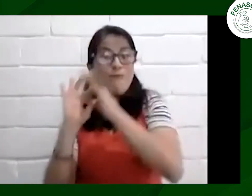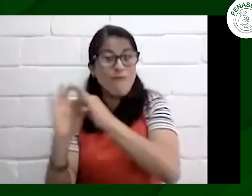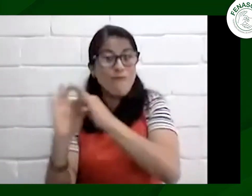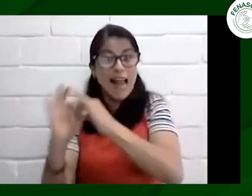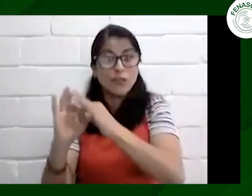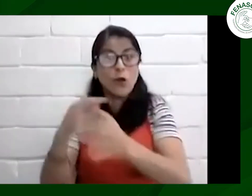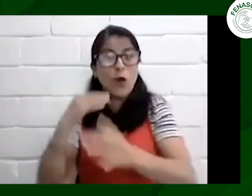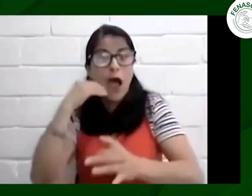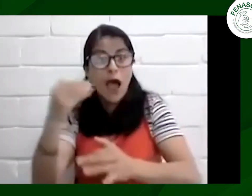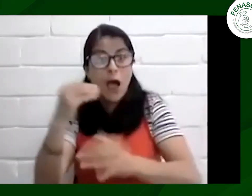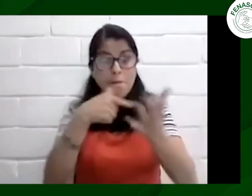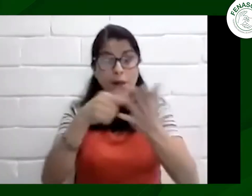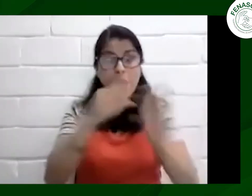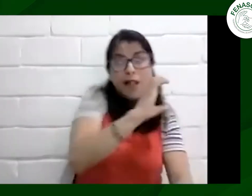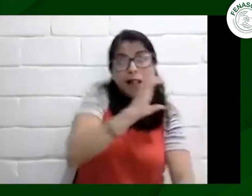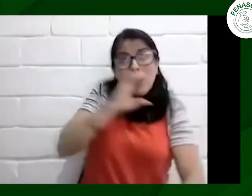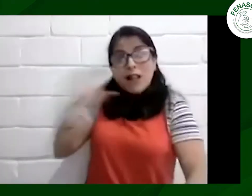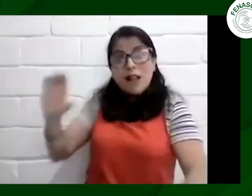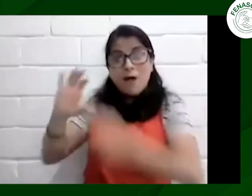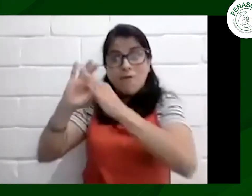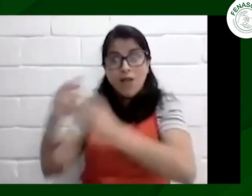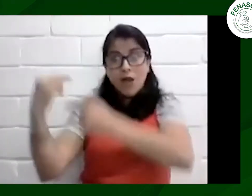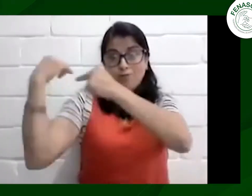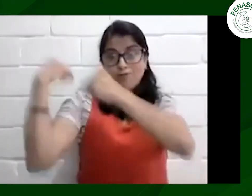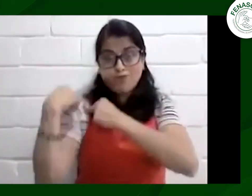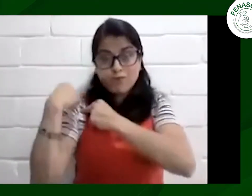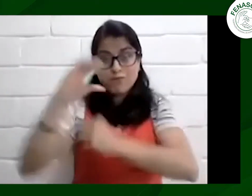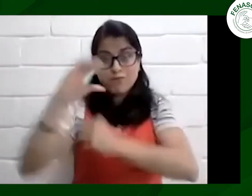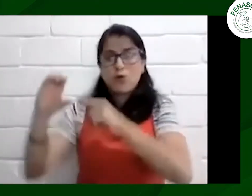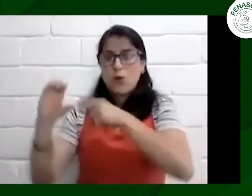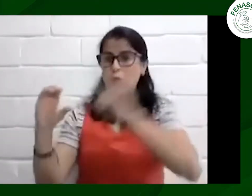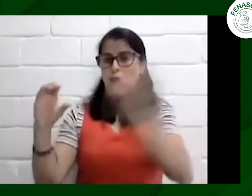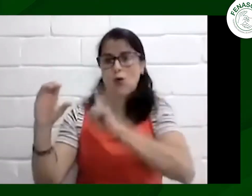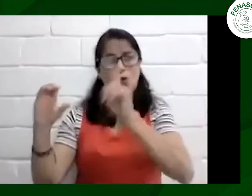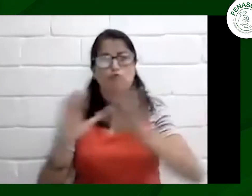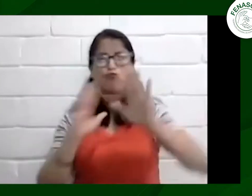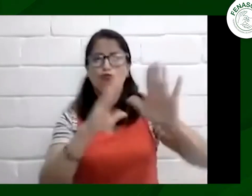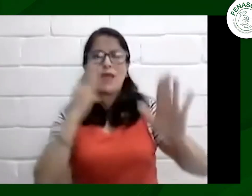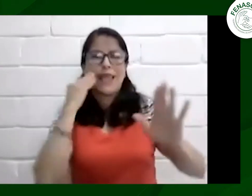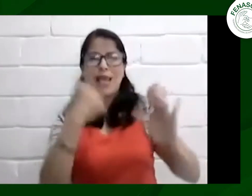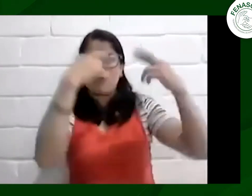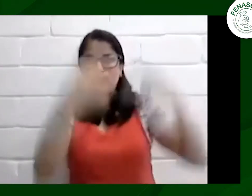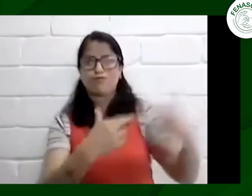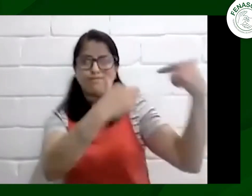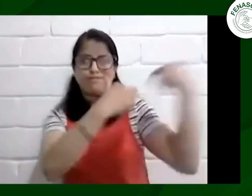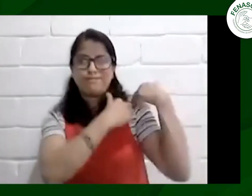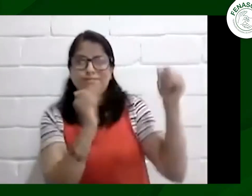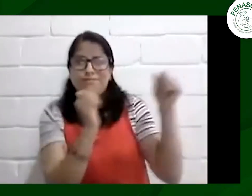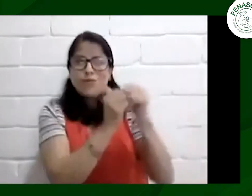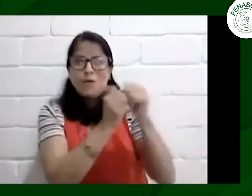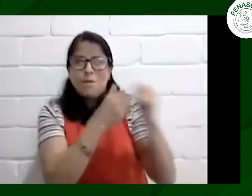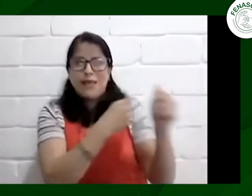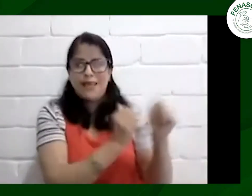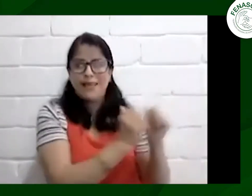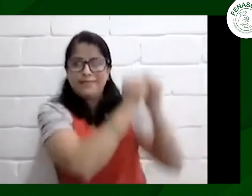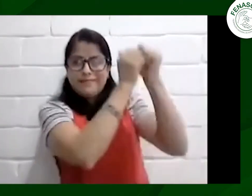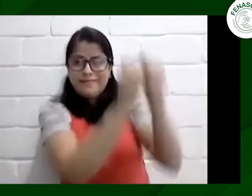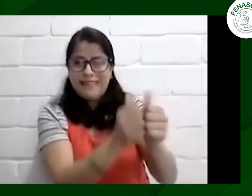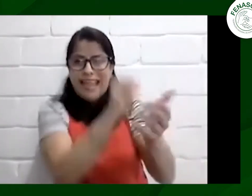dineros pero como les mencioné nosotros tenemos todos los soportes además de eso la federación no utilizó estos